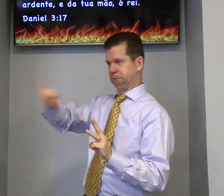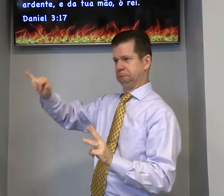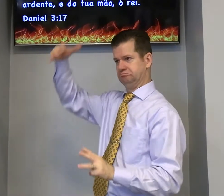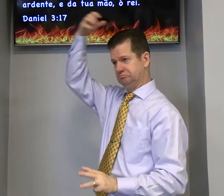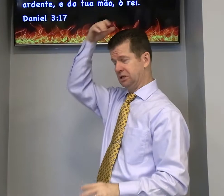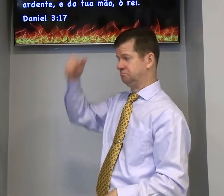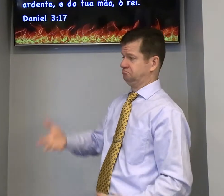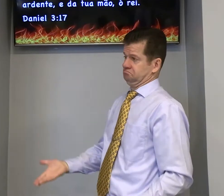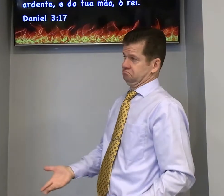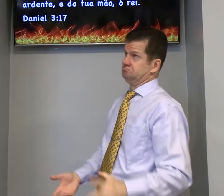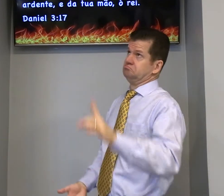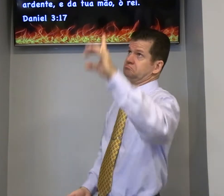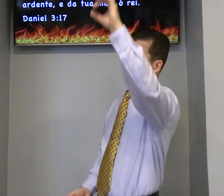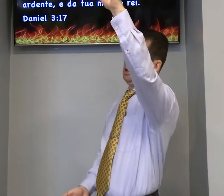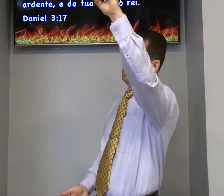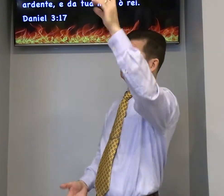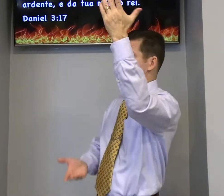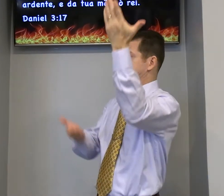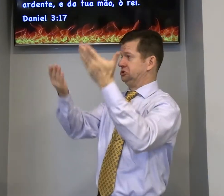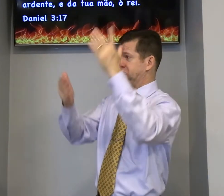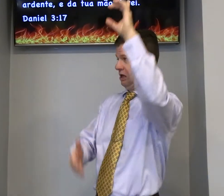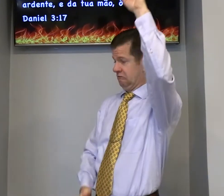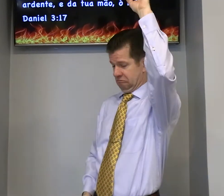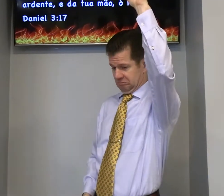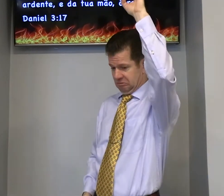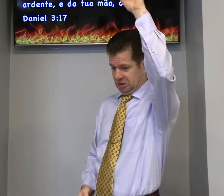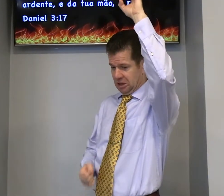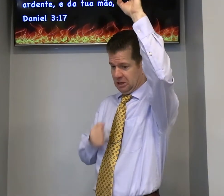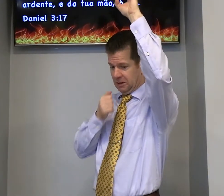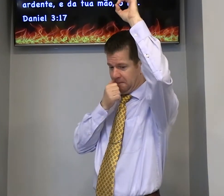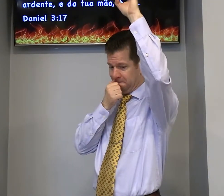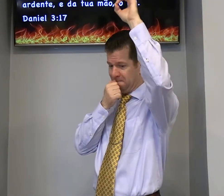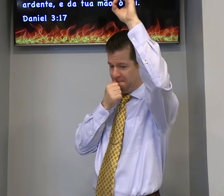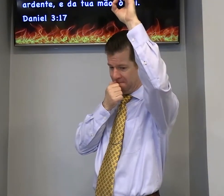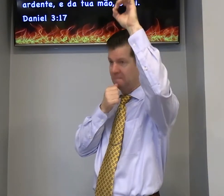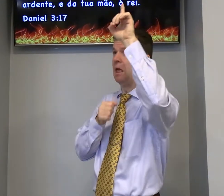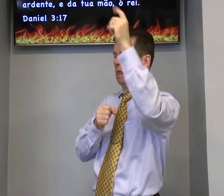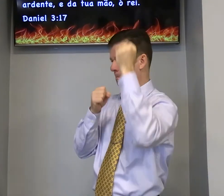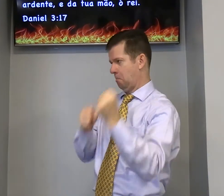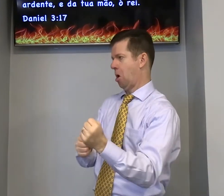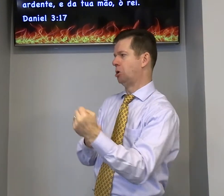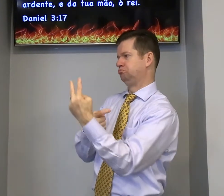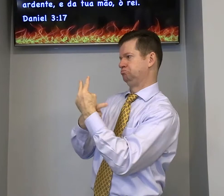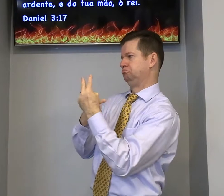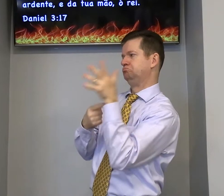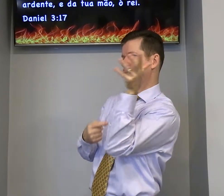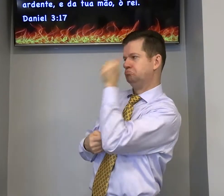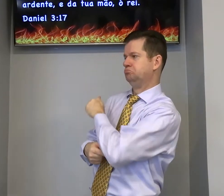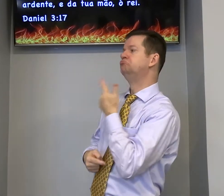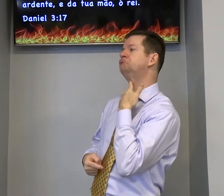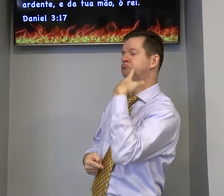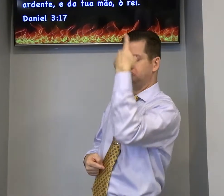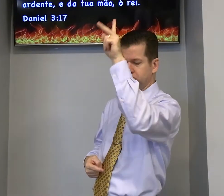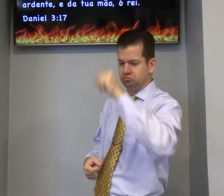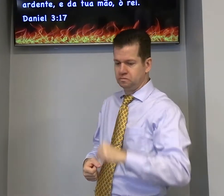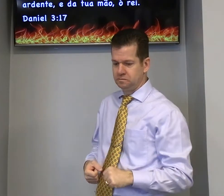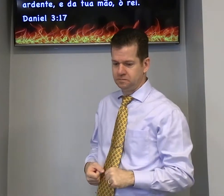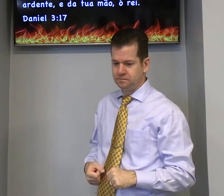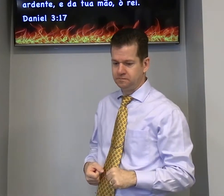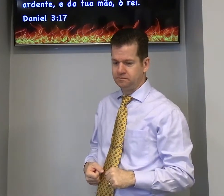os três falam para rei eis que o nosso Deus a quem nós servimos é ele que nos pode livrar e ele